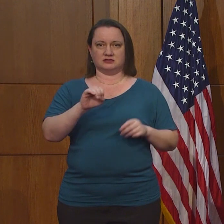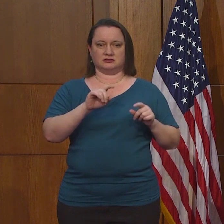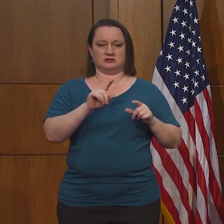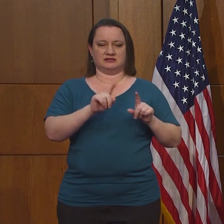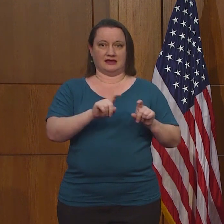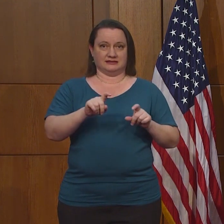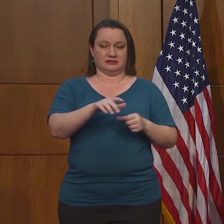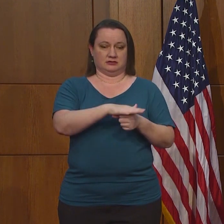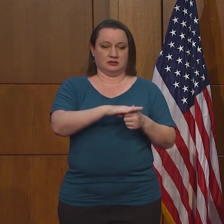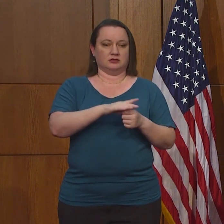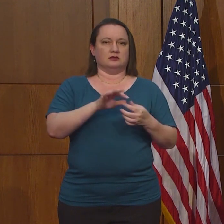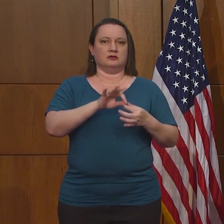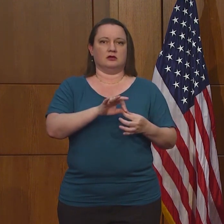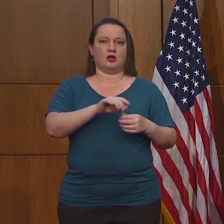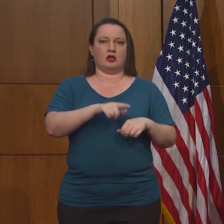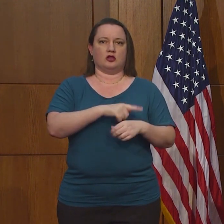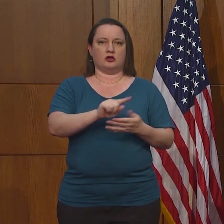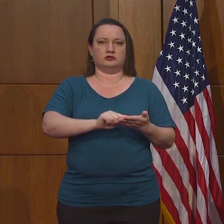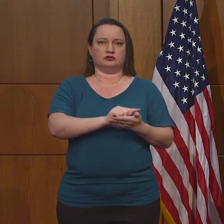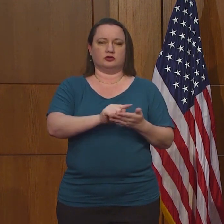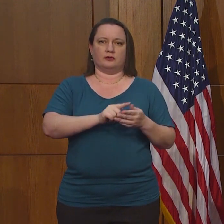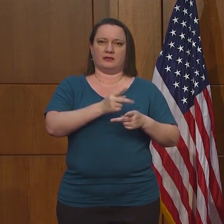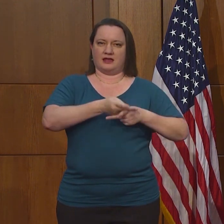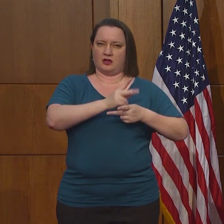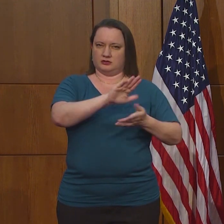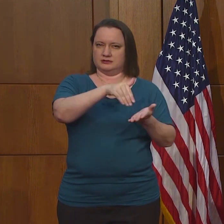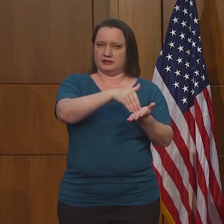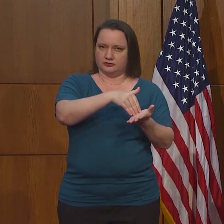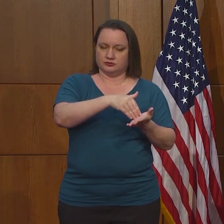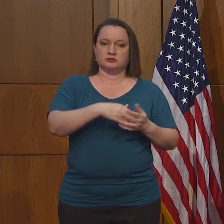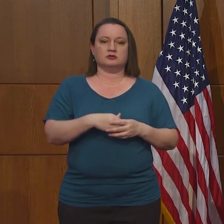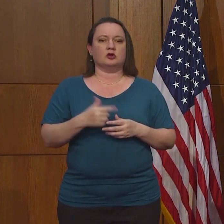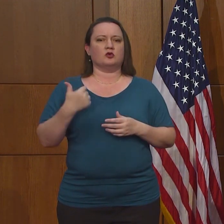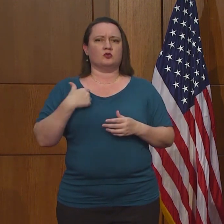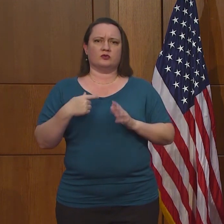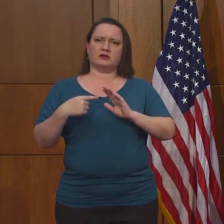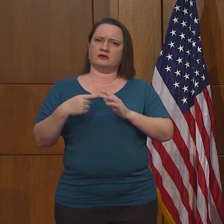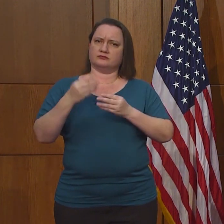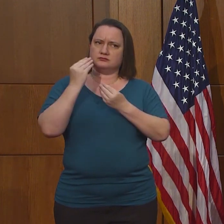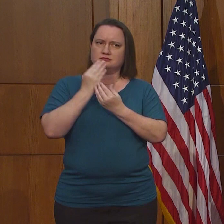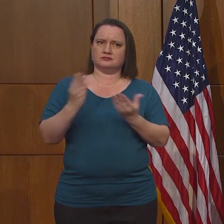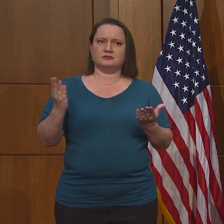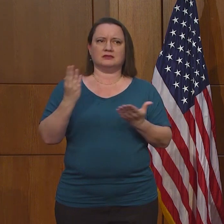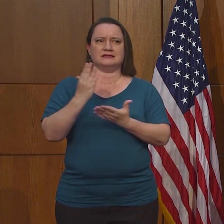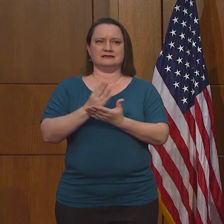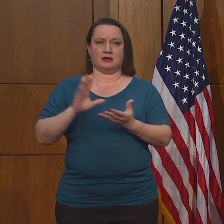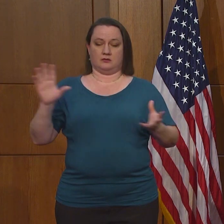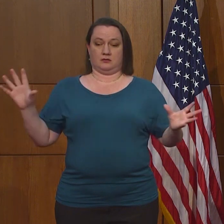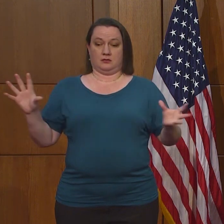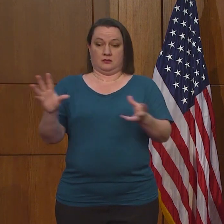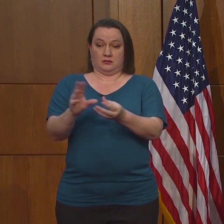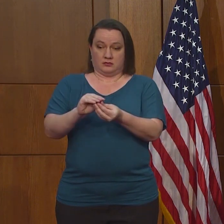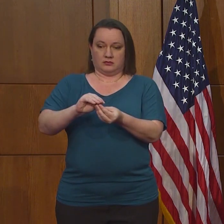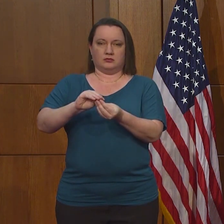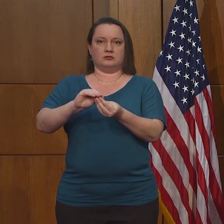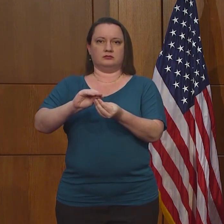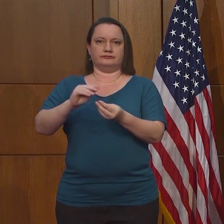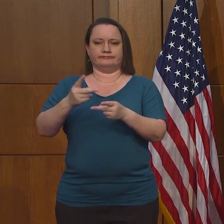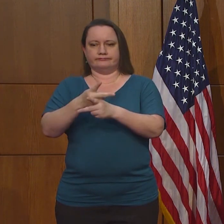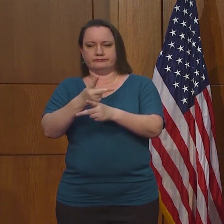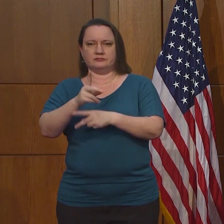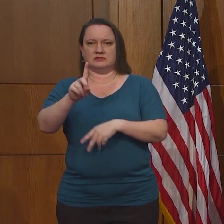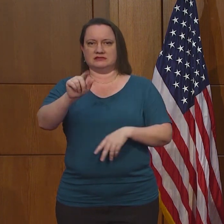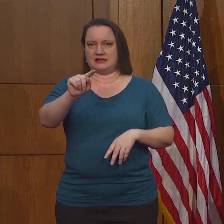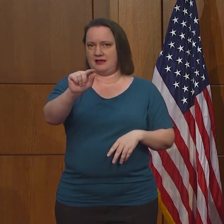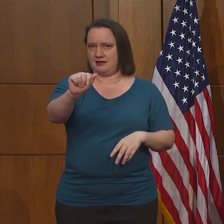cuidado a largo plazo. Nosotros compartimos datos agregados acerca de las encuestas de puntos